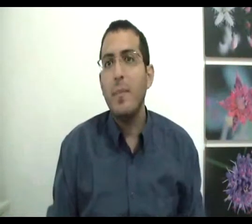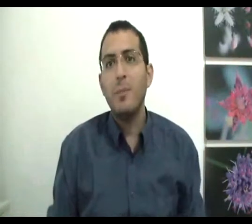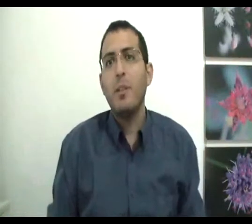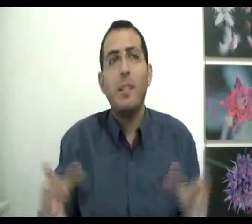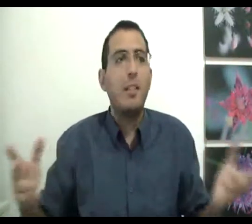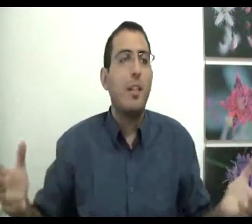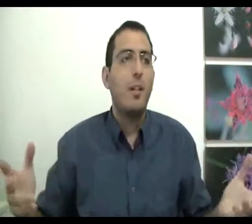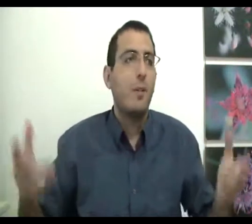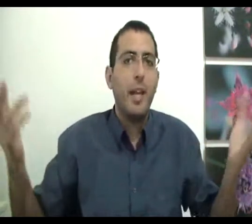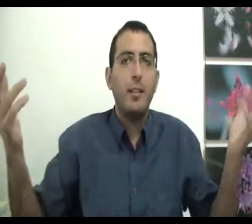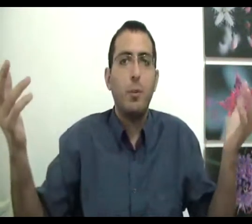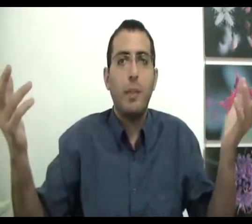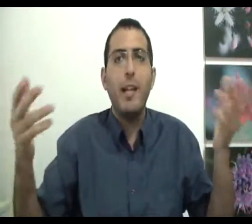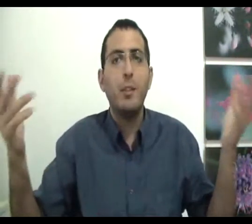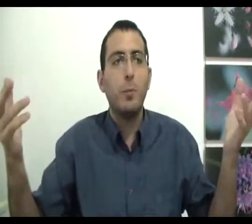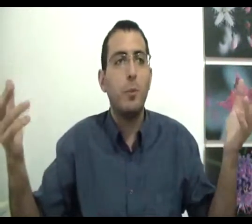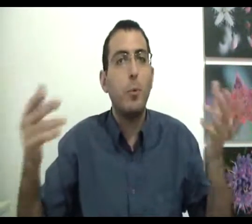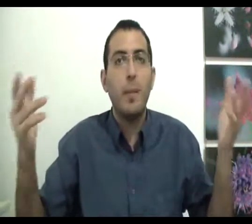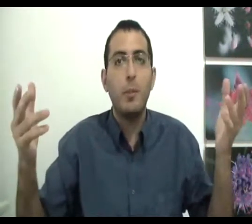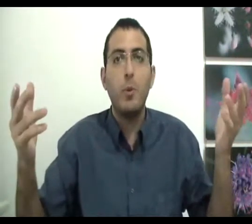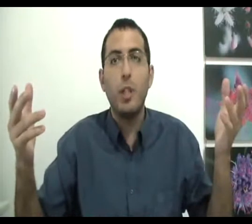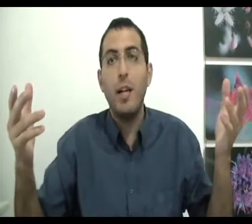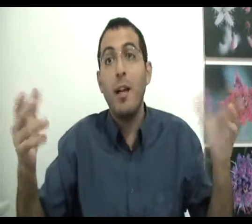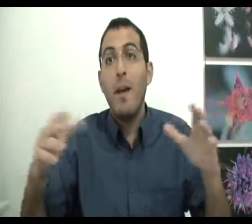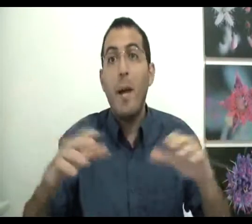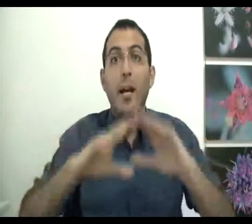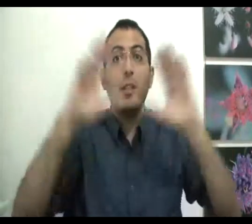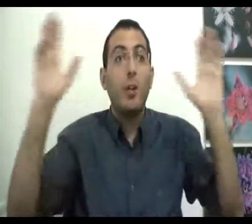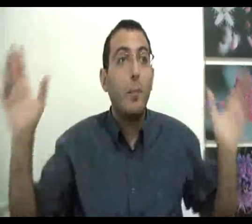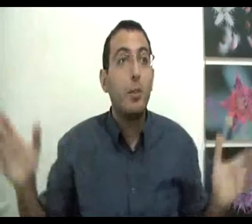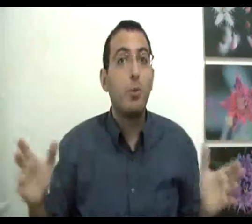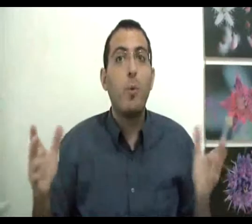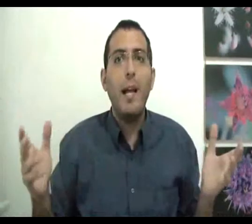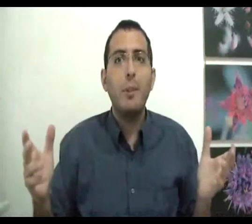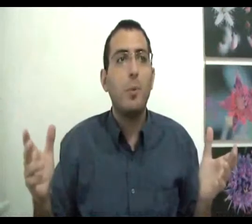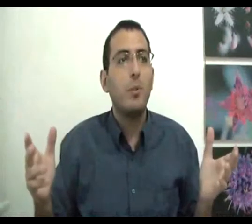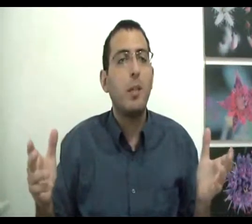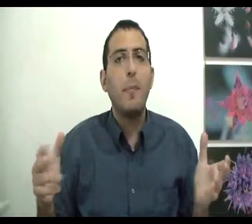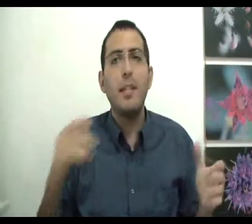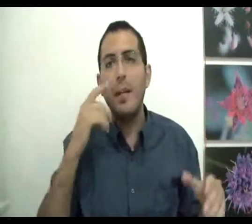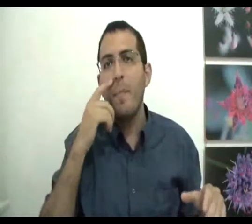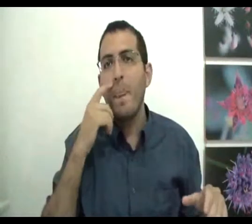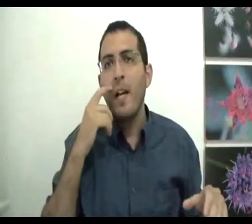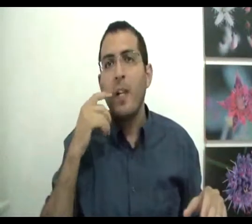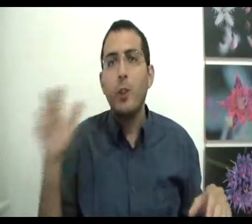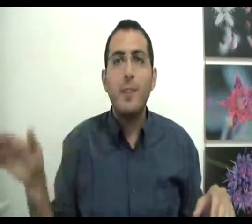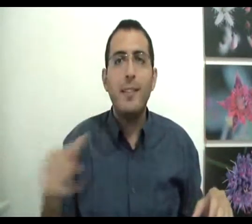משמעות האמיתית אתה לאכור, כן לזה שהוא, כן לזה שהוא משמעות למשמעות שלך, מאחר שלכל המציאות כולה עם משמעות, זה כמו בן אדם שעושה איזה,